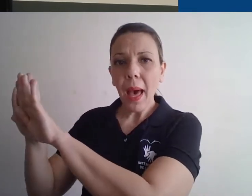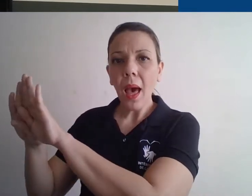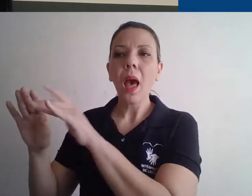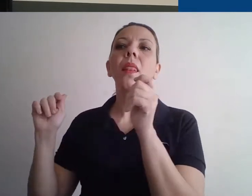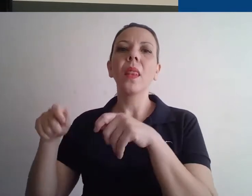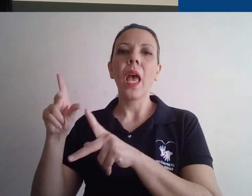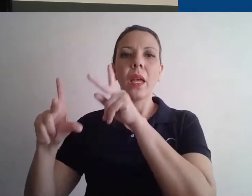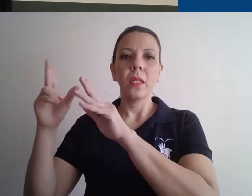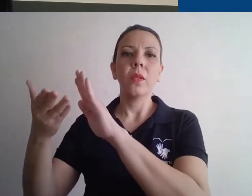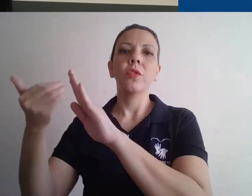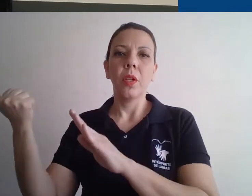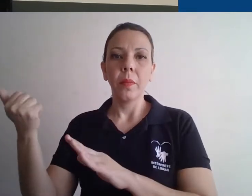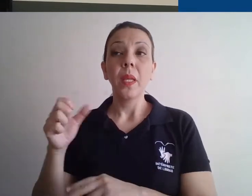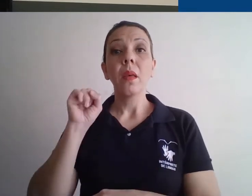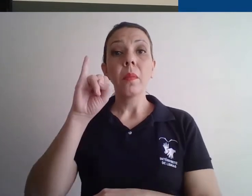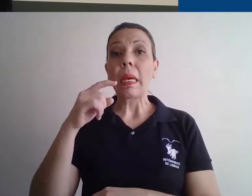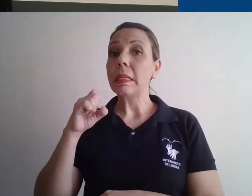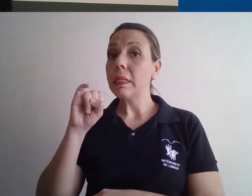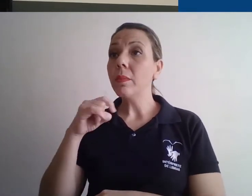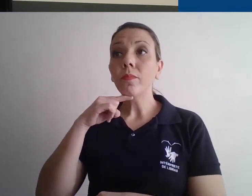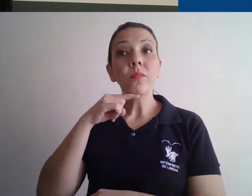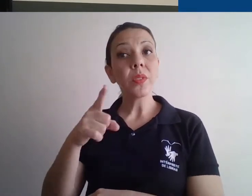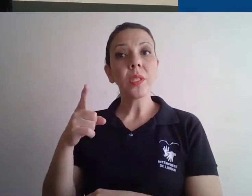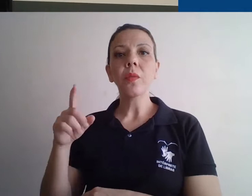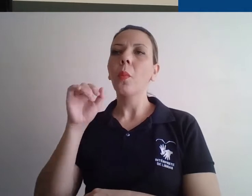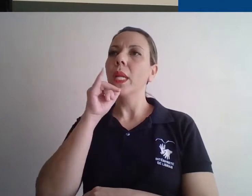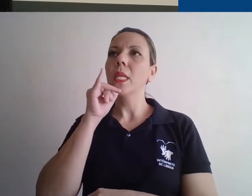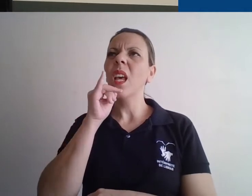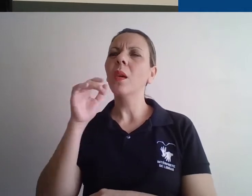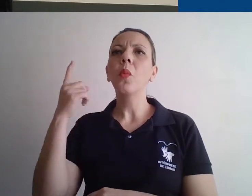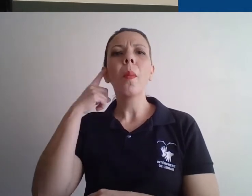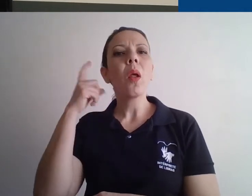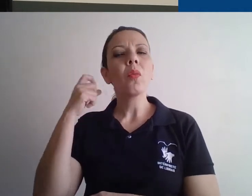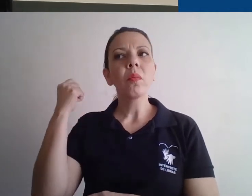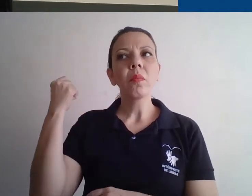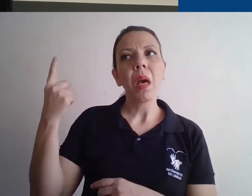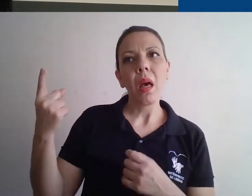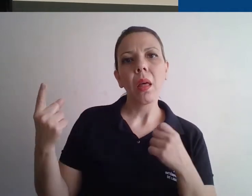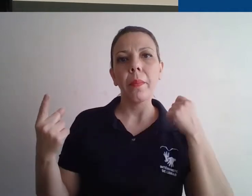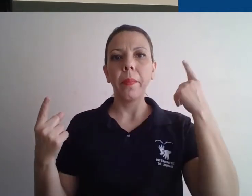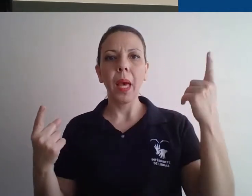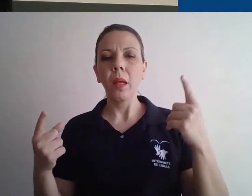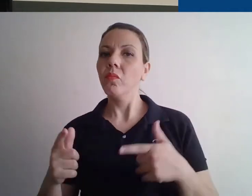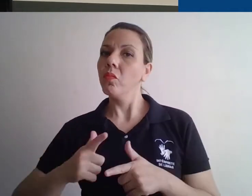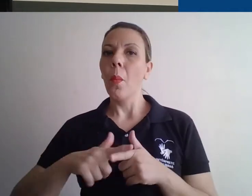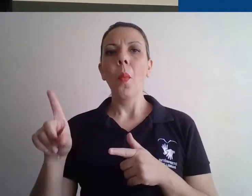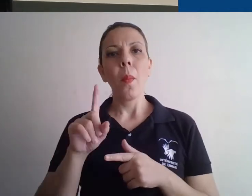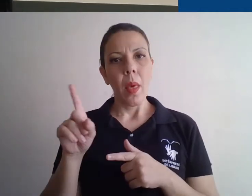Mas se por acaso não for possível tirá-los, esses barulhos mais pontuais não incomodam tanto, porque é isso, eles são pontuais. E também existe a